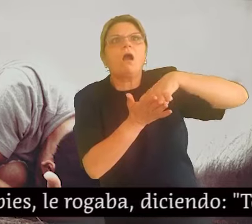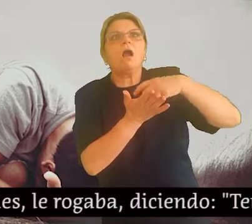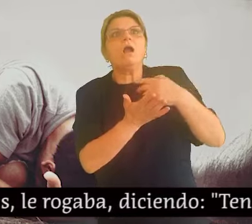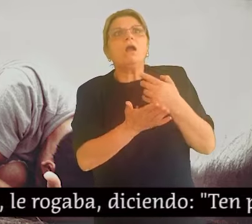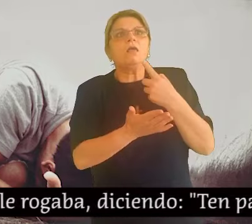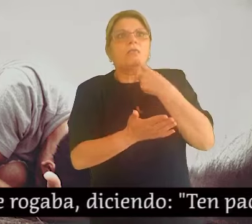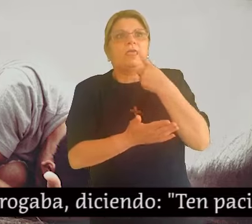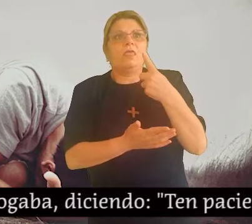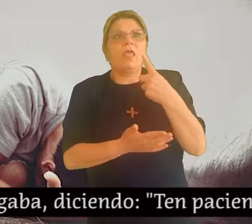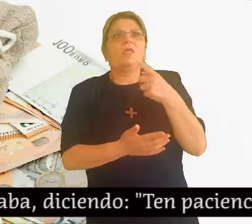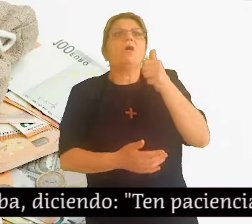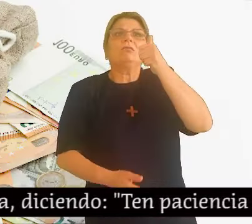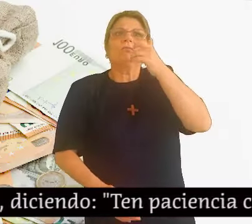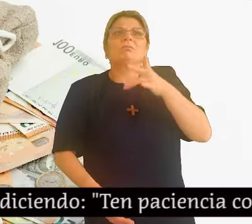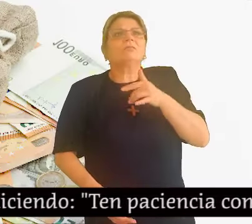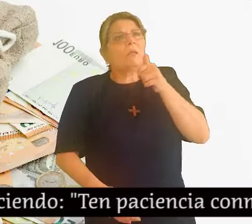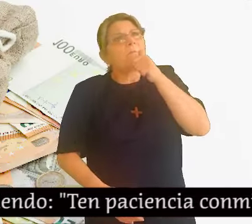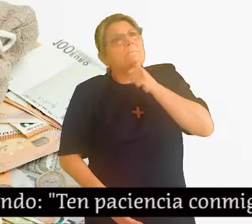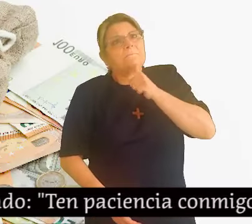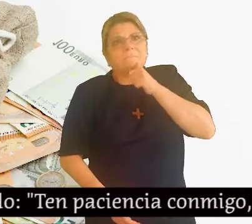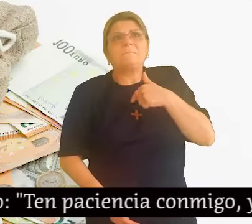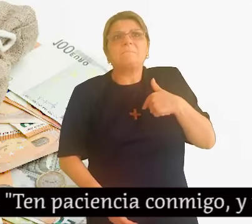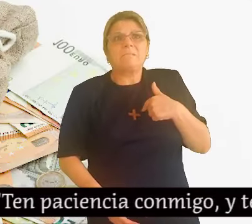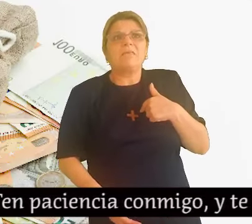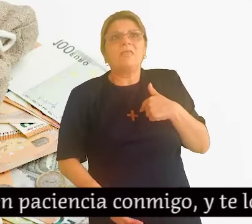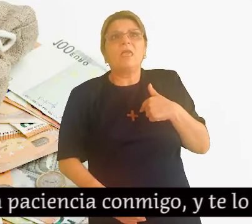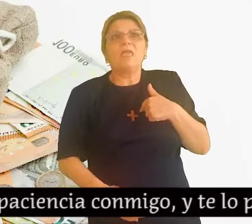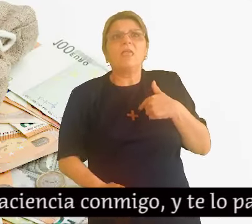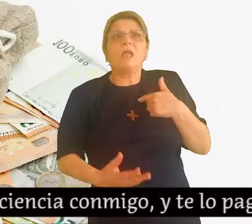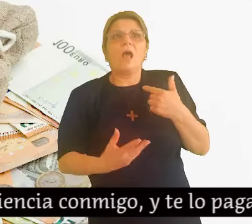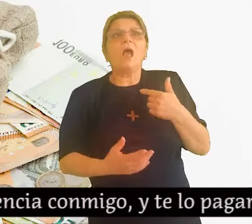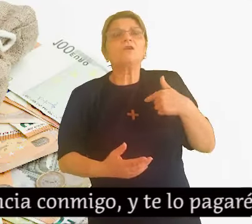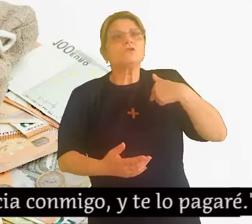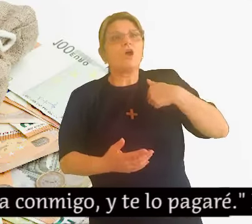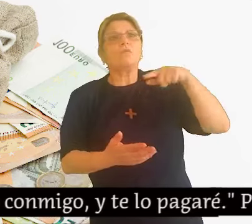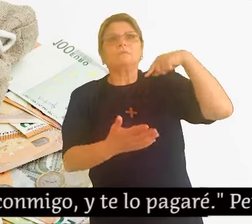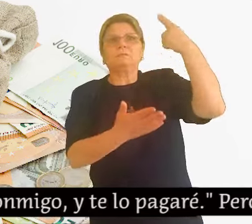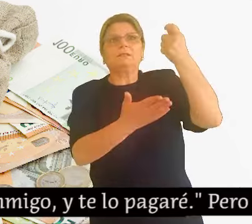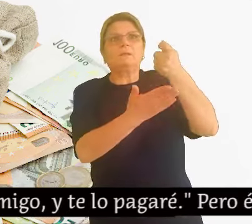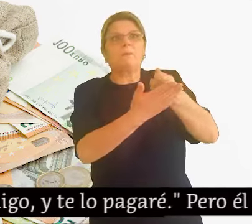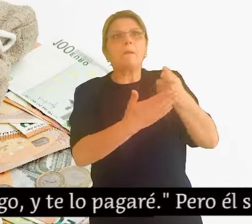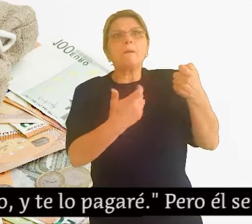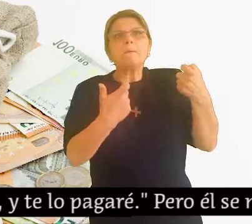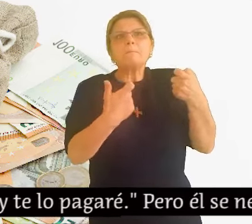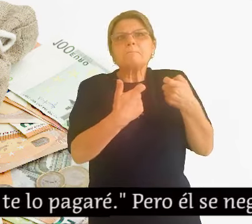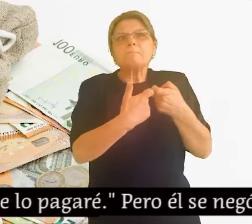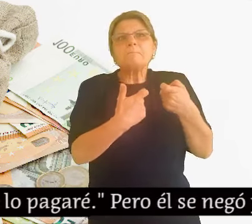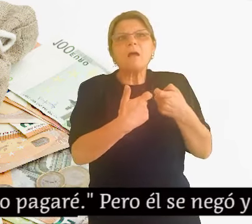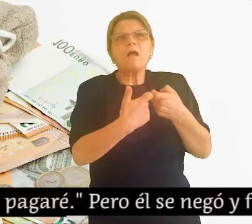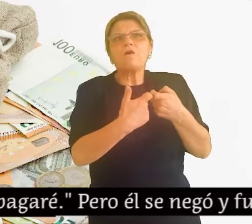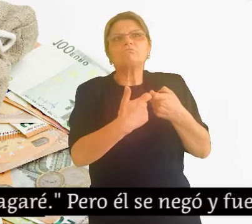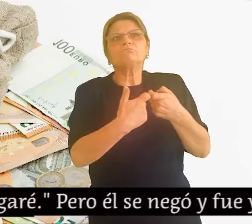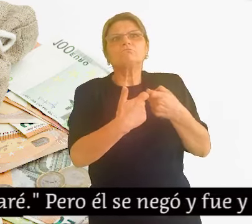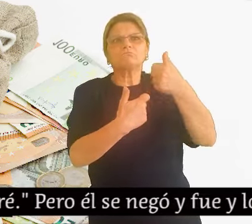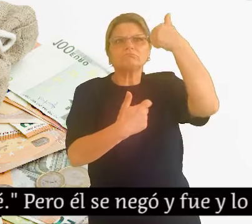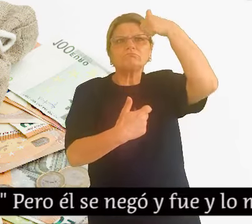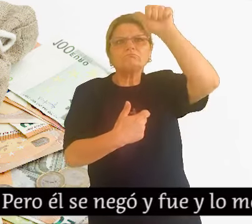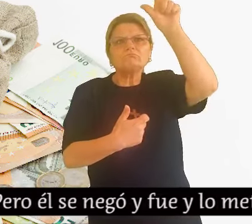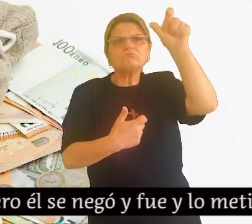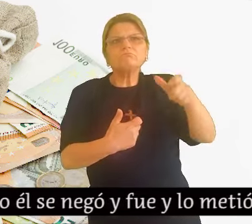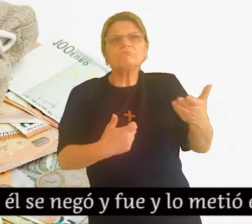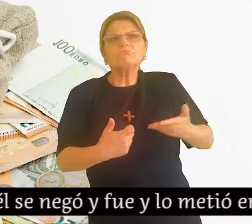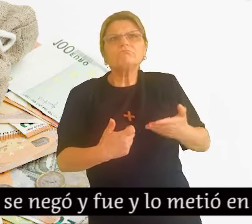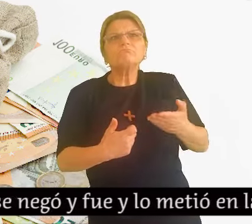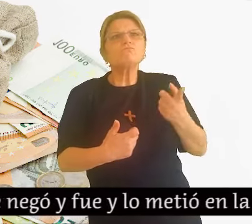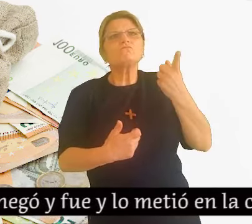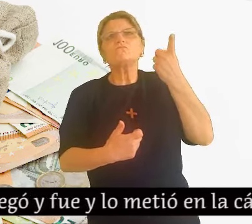diciendo Ten paciencia conmigo y te lo pagaré. Pero él se negó y fue y lo met